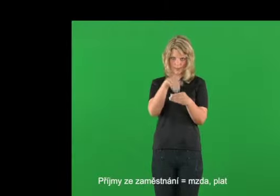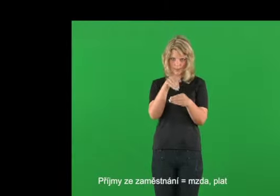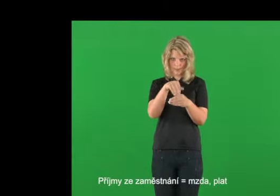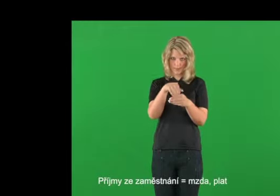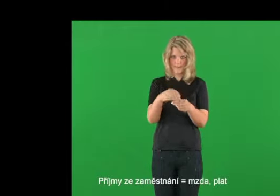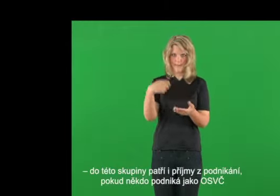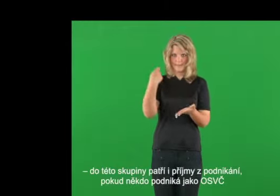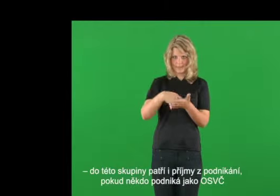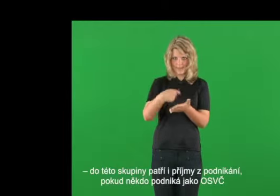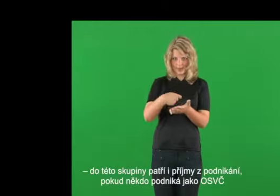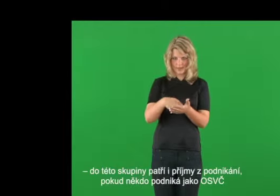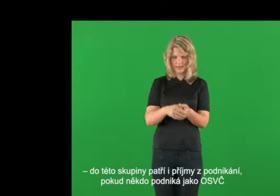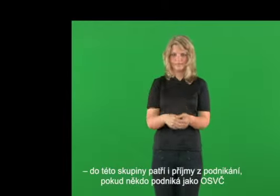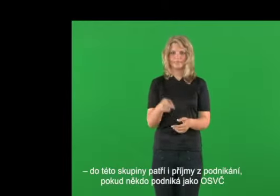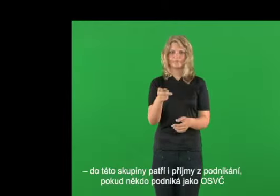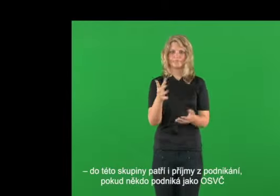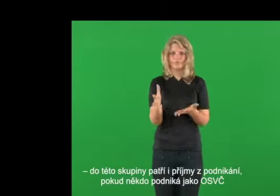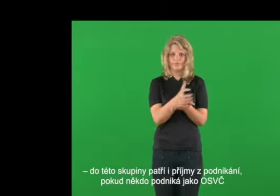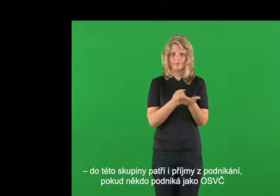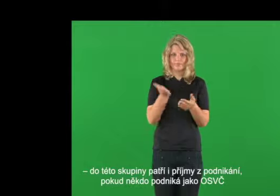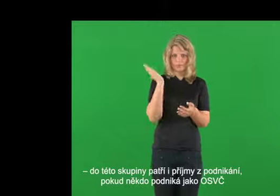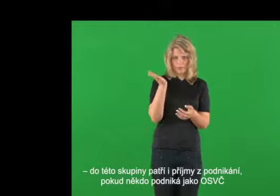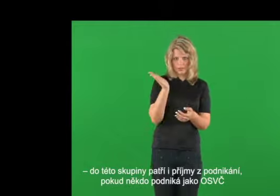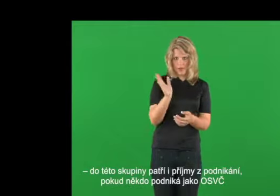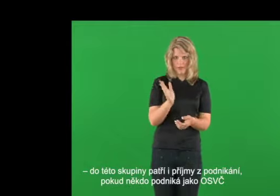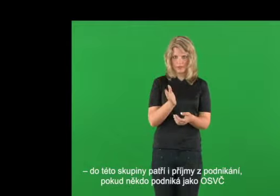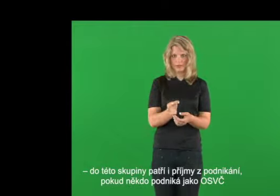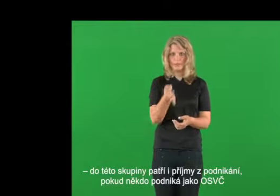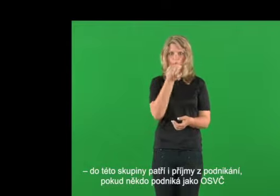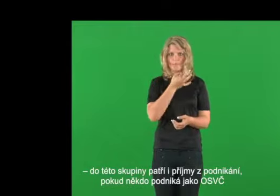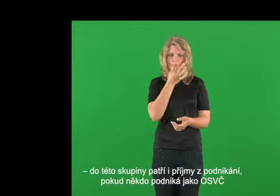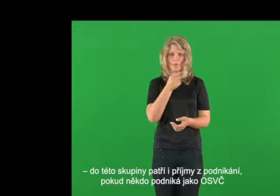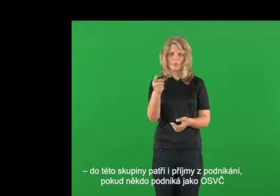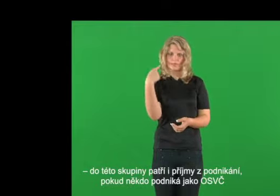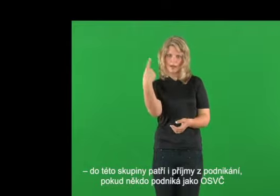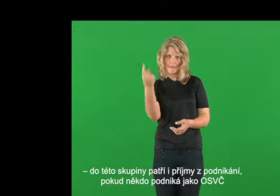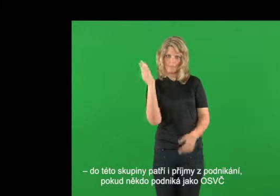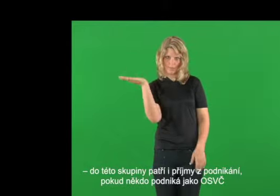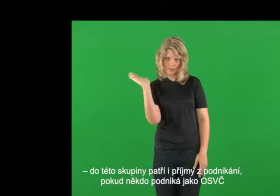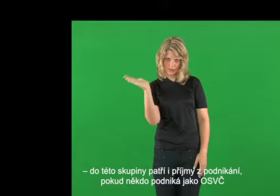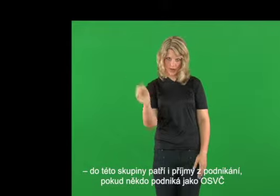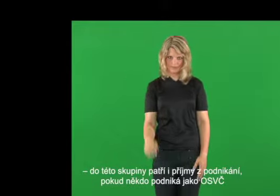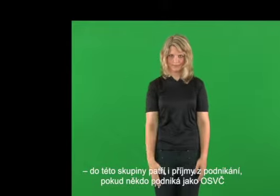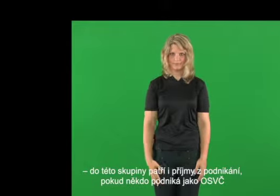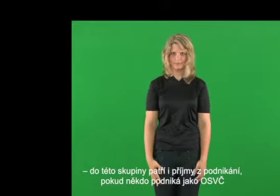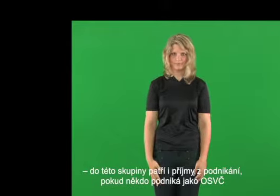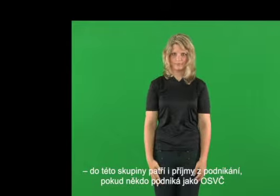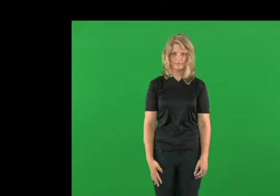Příjmy ze zaměstnání. Zda, plat. Do této skupiny patří příjmy z podnikání, pokud někdo podniká jako